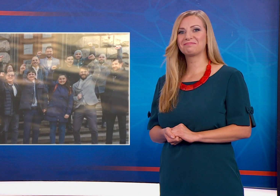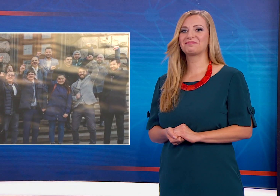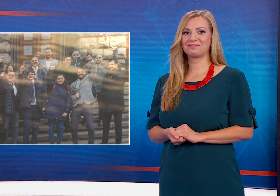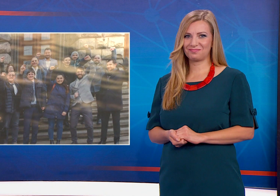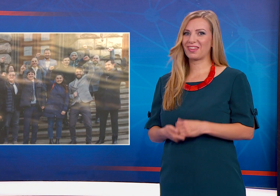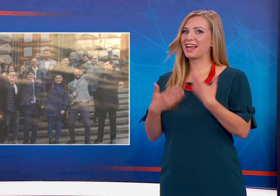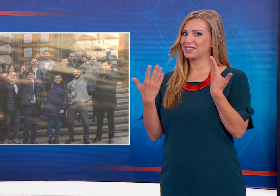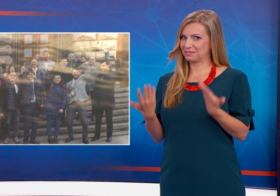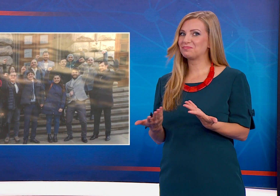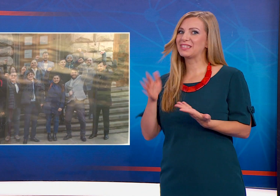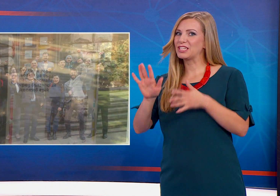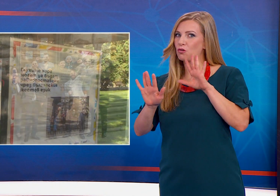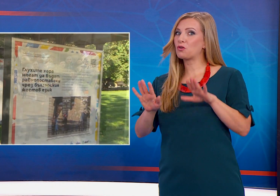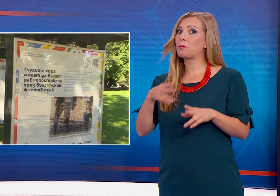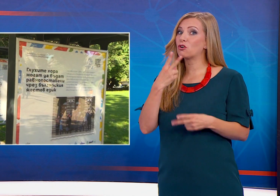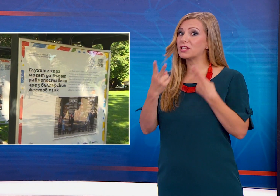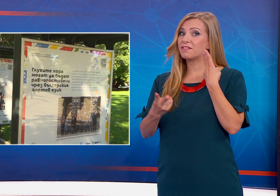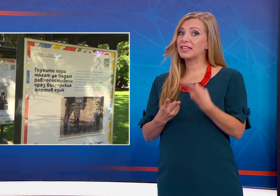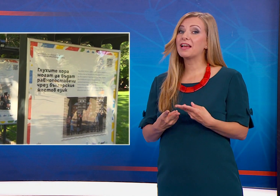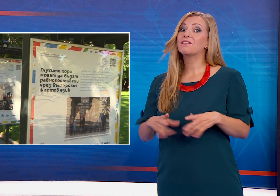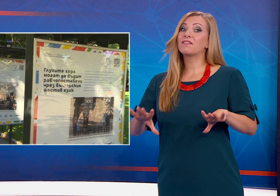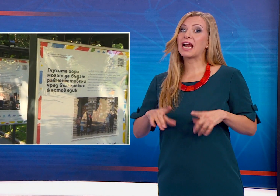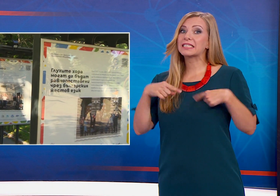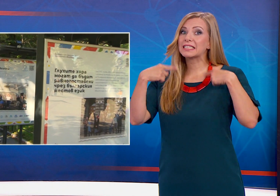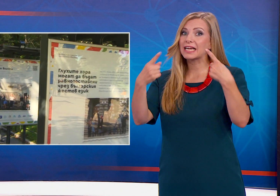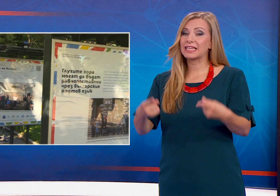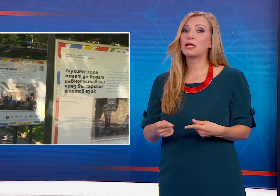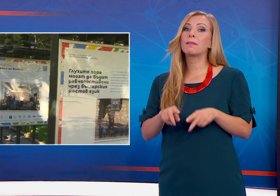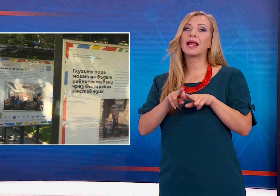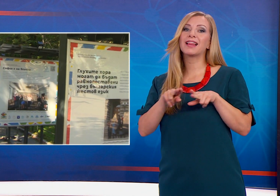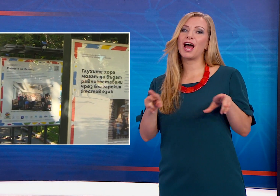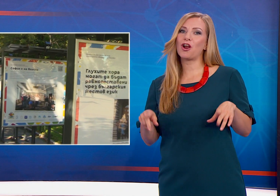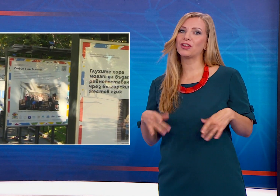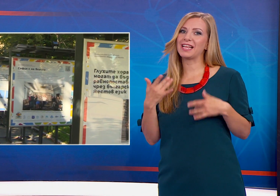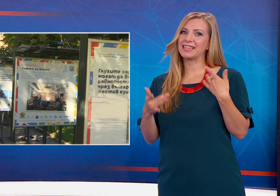Изложбата може да бъде видяна в градската градина Преднародния театър до 4 октомври.